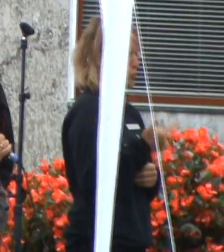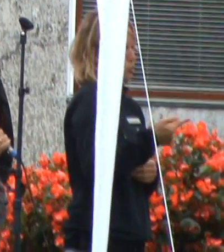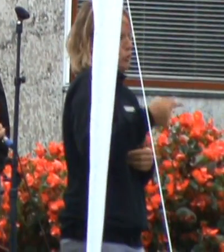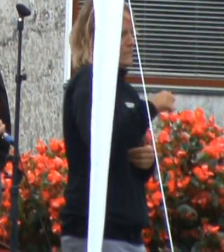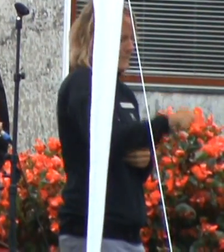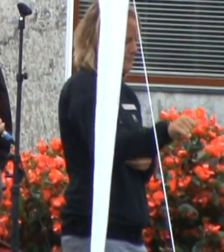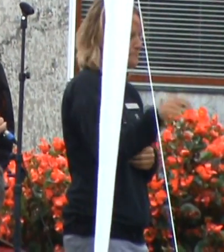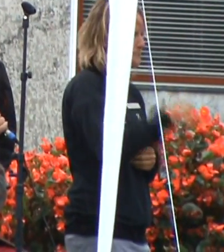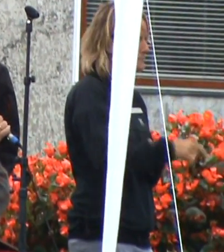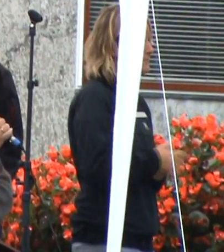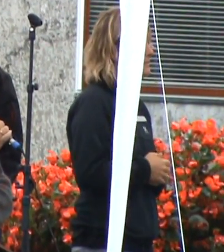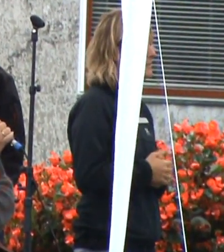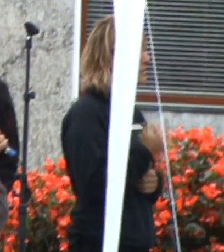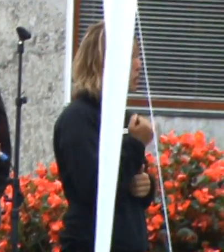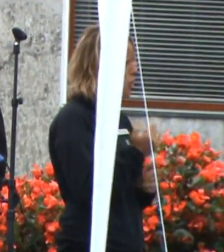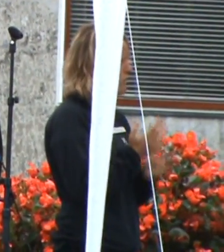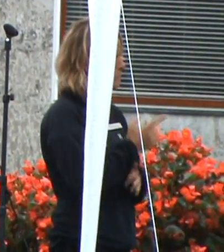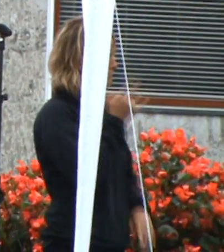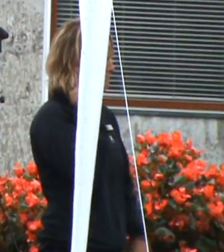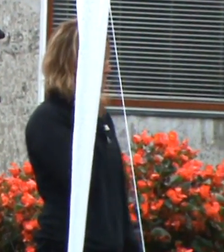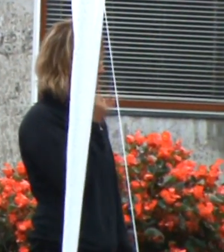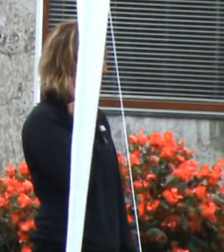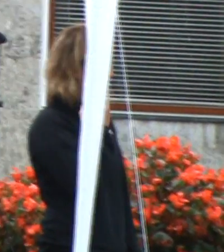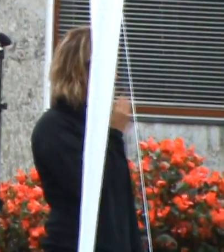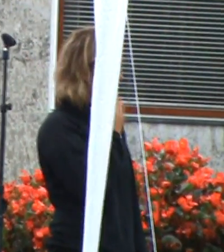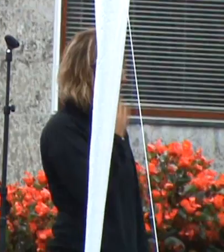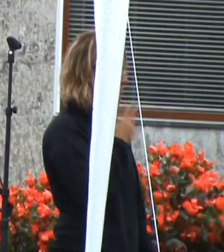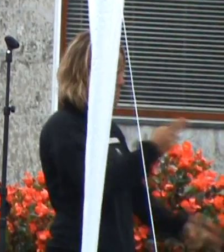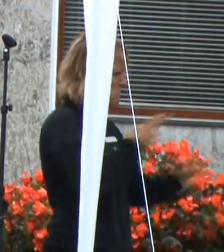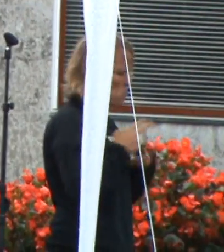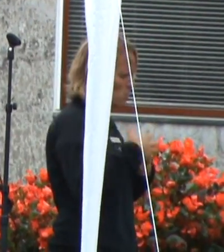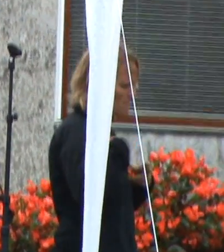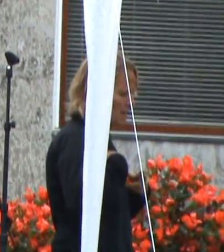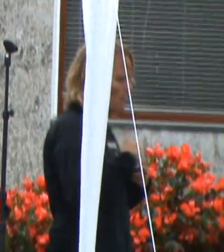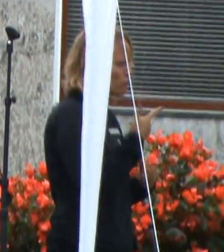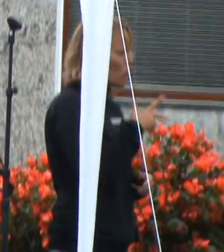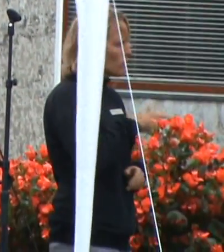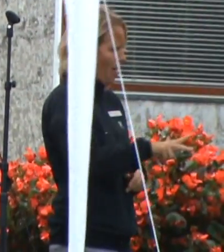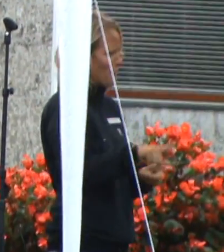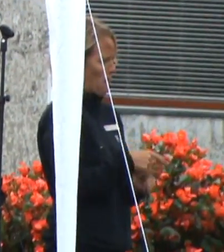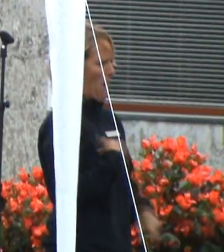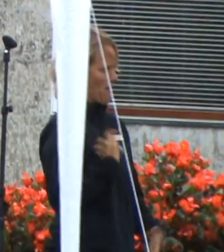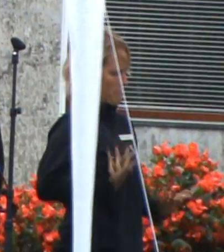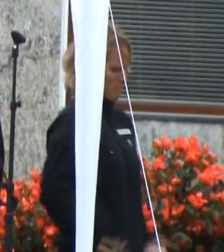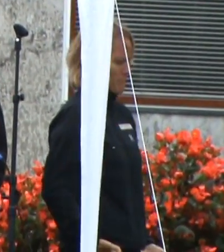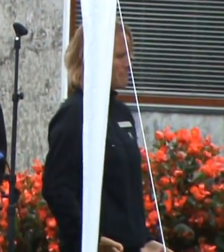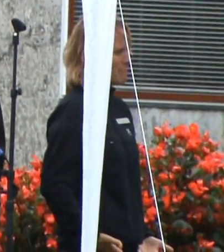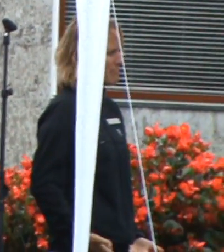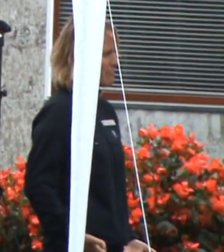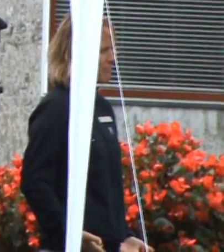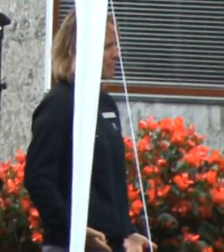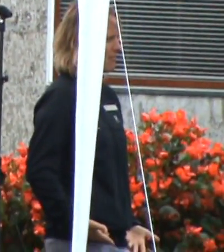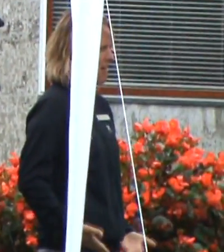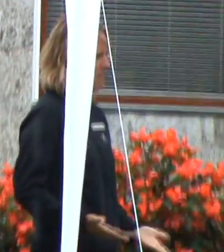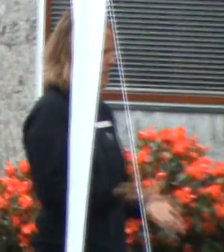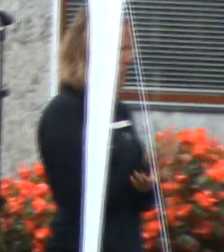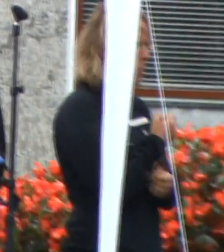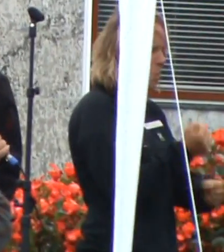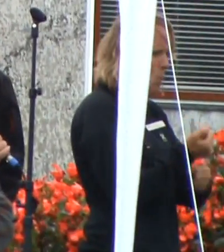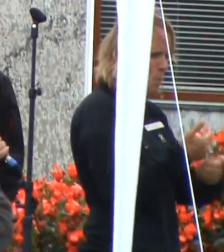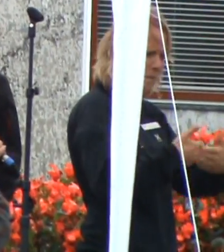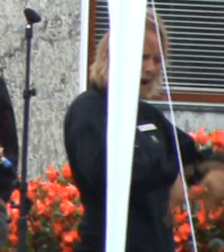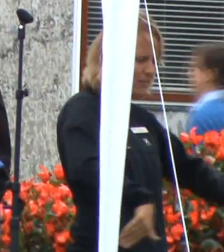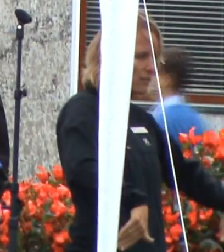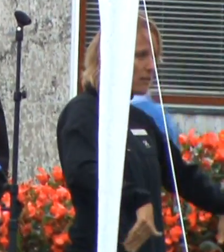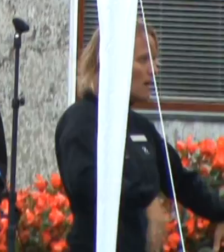så undrer det mig, at en ganske almindelig ung kvinde på 32 år som mig, bliver så begrænset. Sku